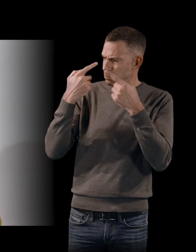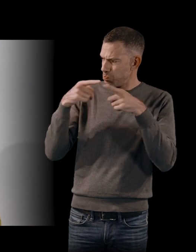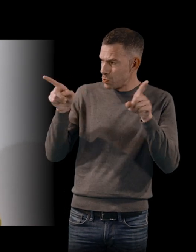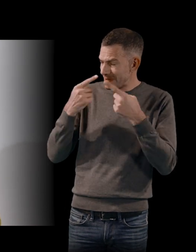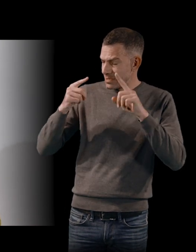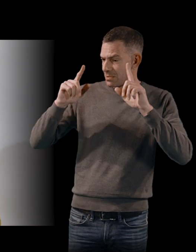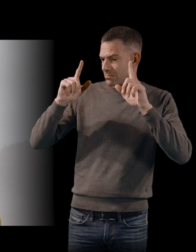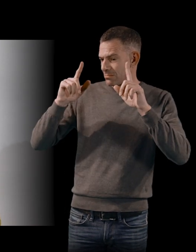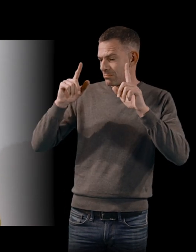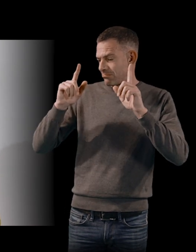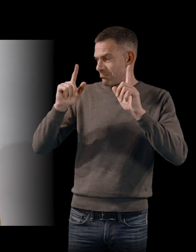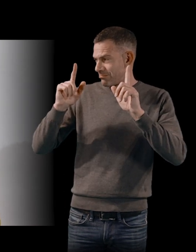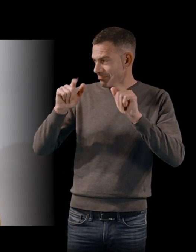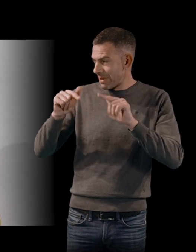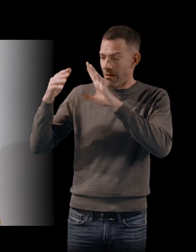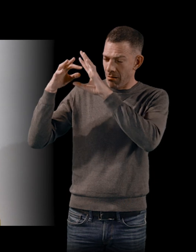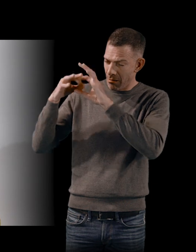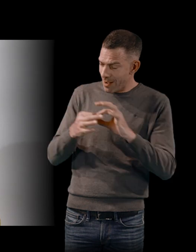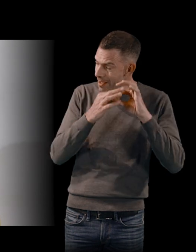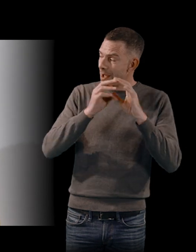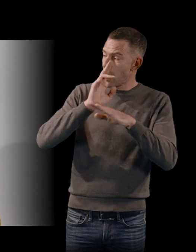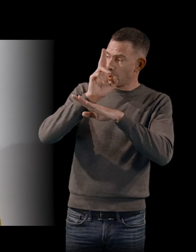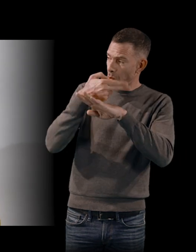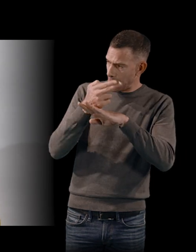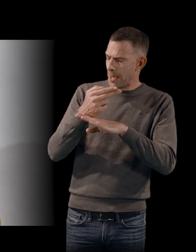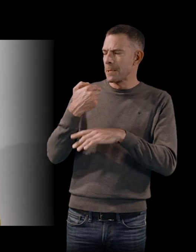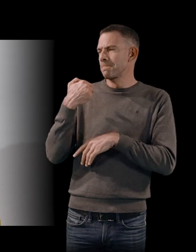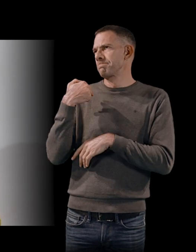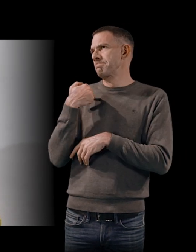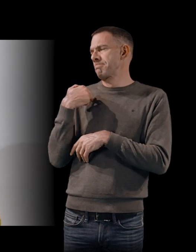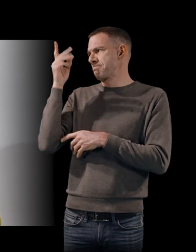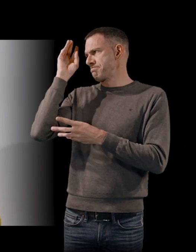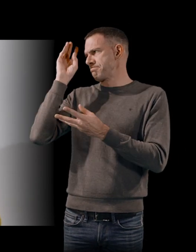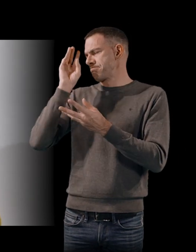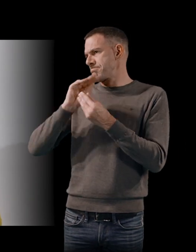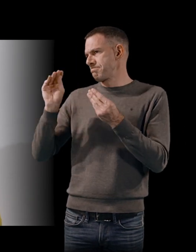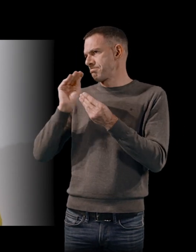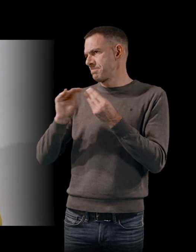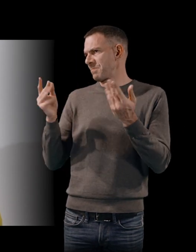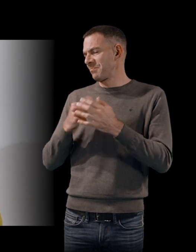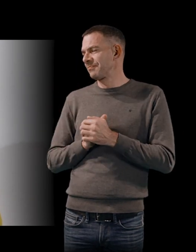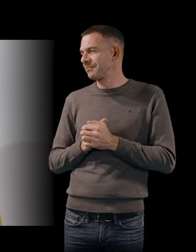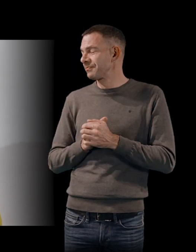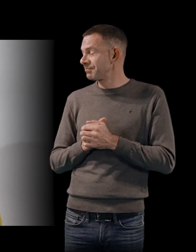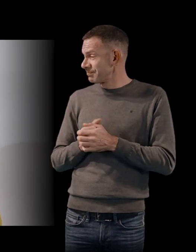entouré le tournage de ce film. Je me demandais, quel rôle est-ce que la musique joue dans votre